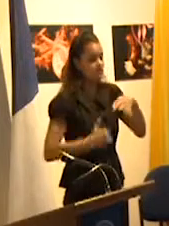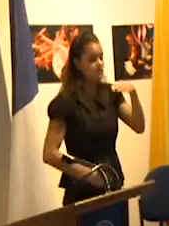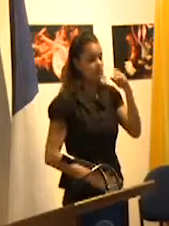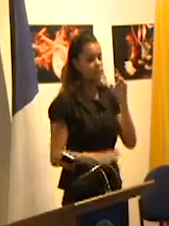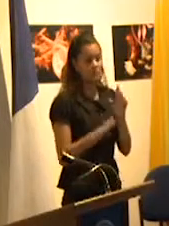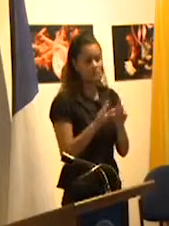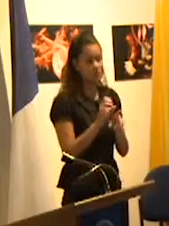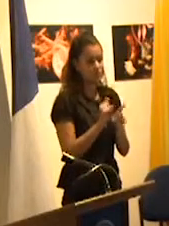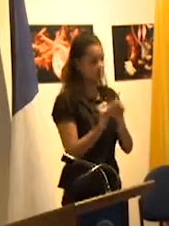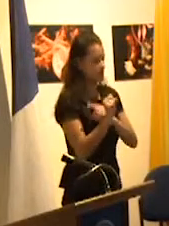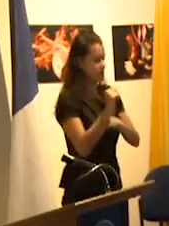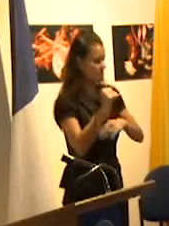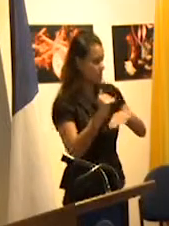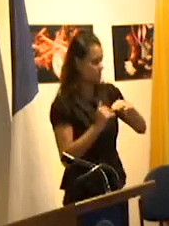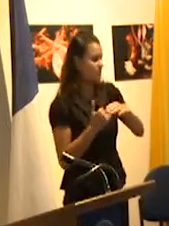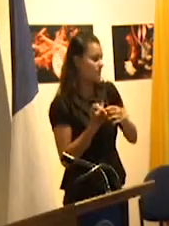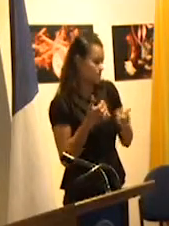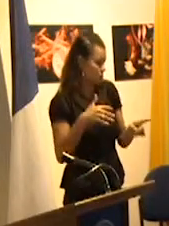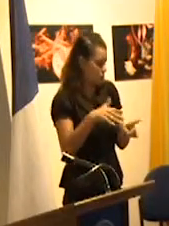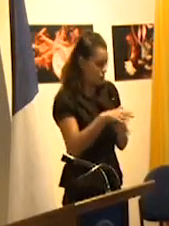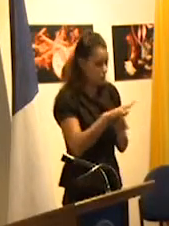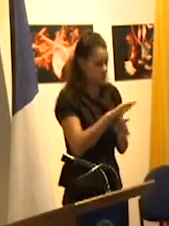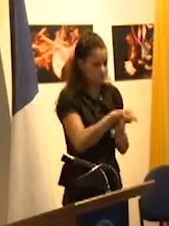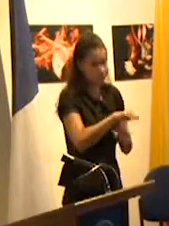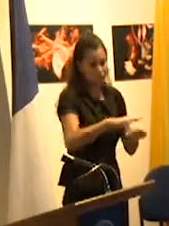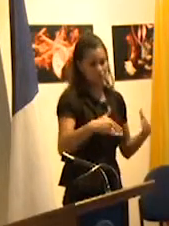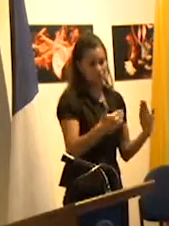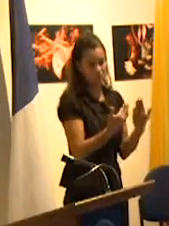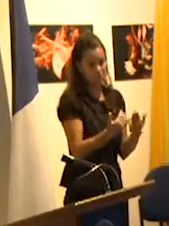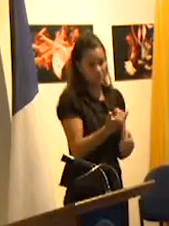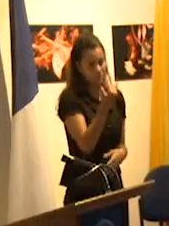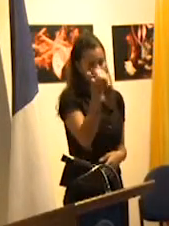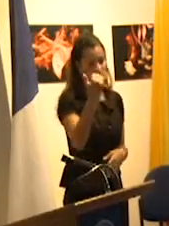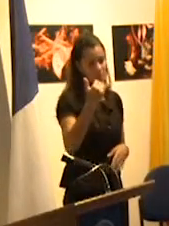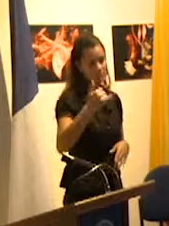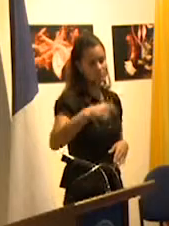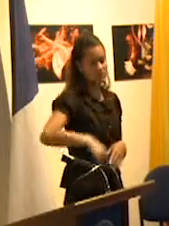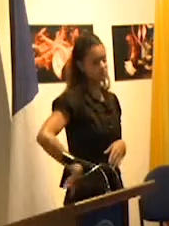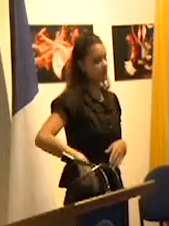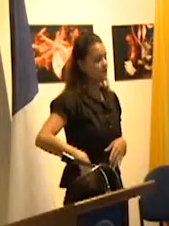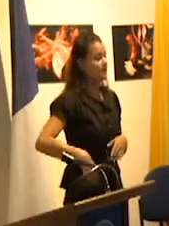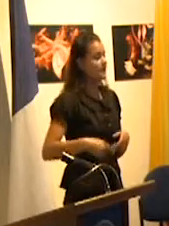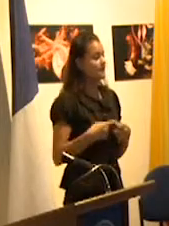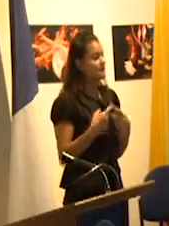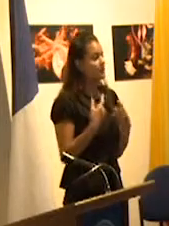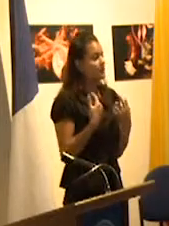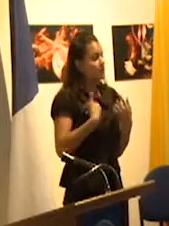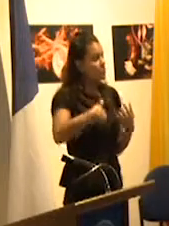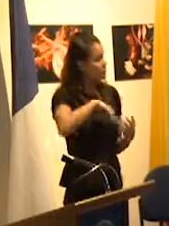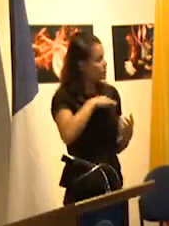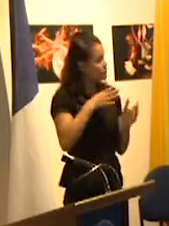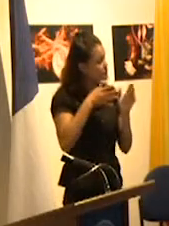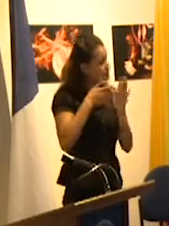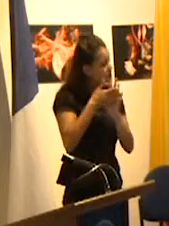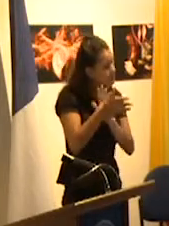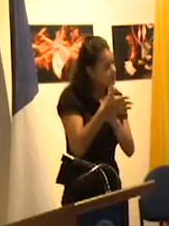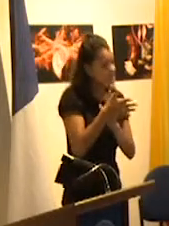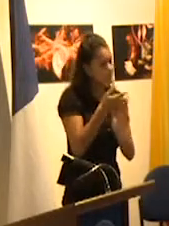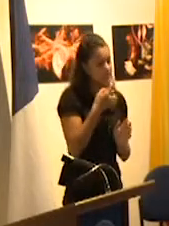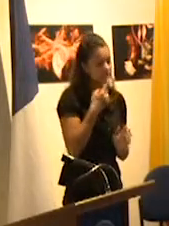excede por supuesto a la escuela lo que nosotros estamos diciendo es que